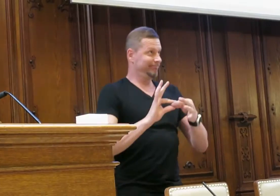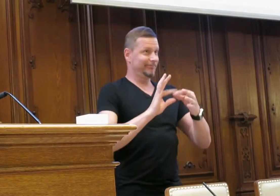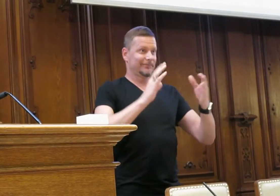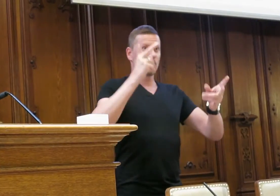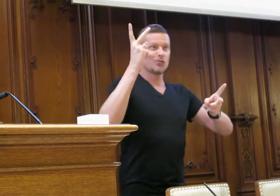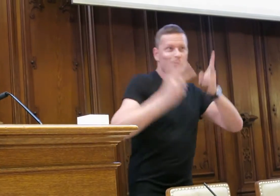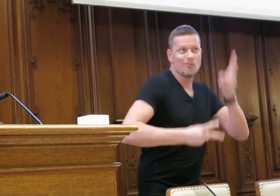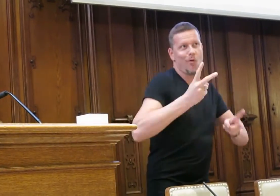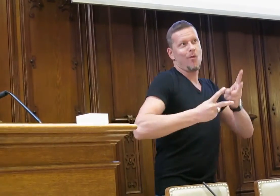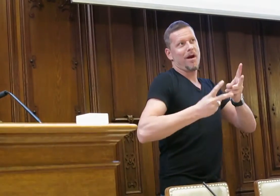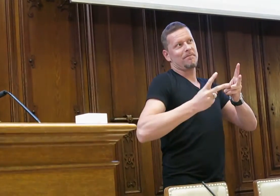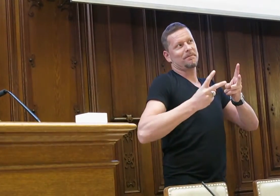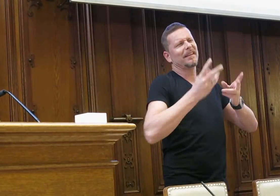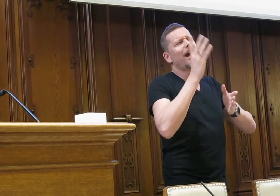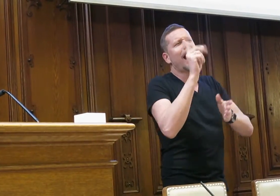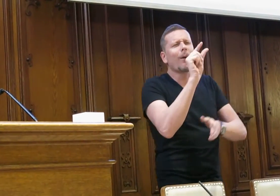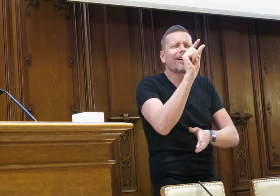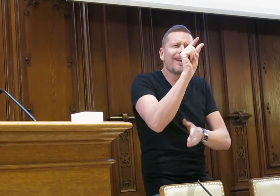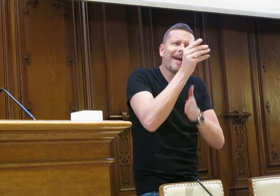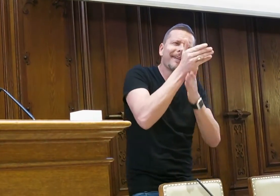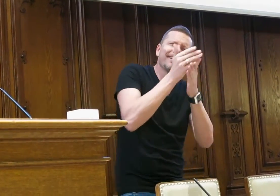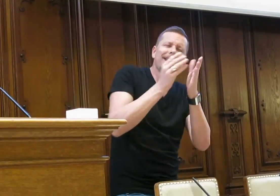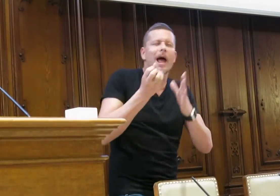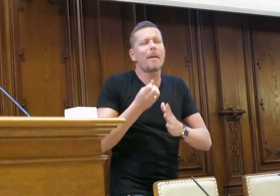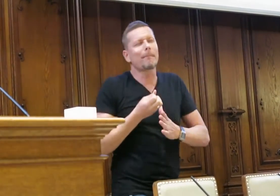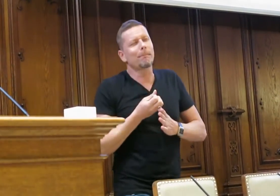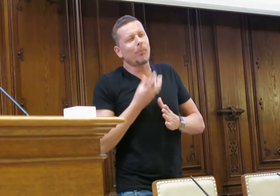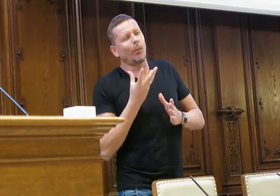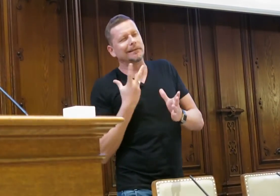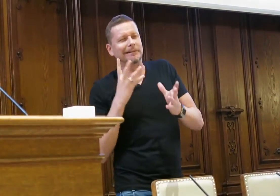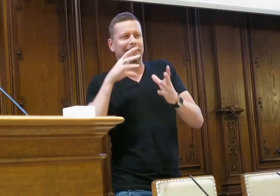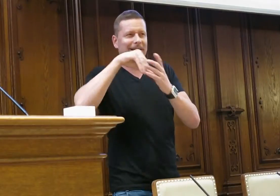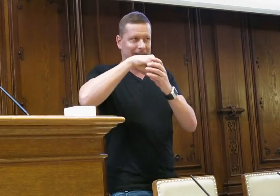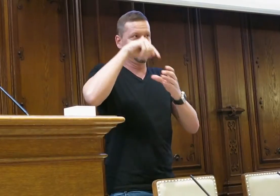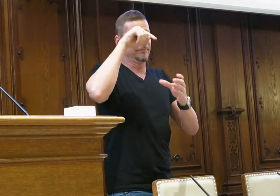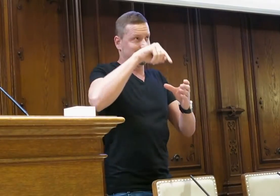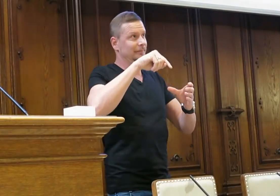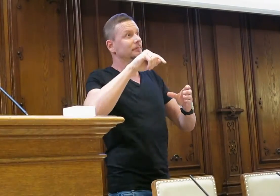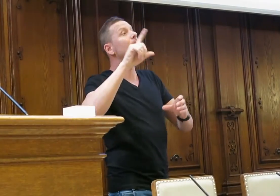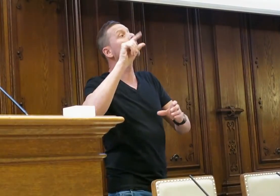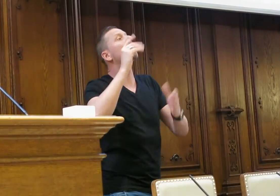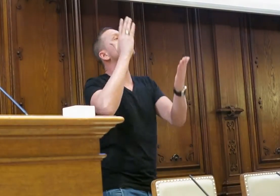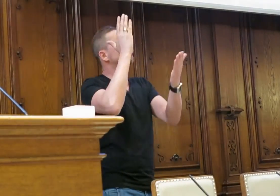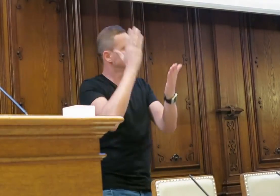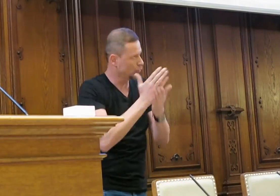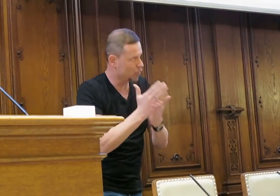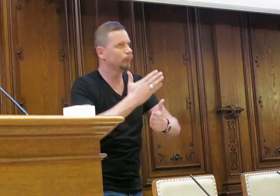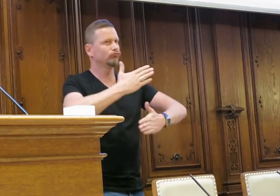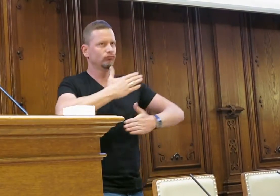Und in dem Zusammenhang möchte ich jetzt auf den Humor kommen. Ein Teil möchte ich vielleicht auch integrieren im Sinne von einer